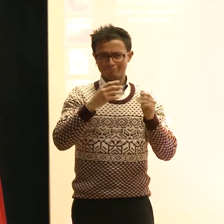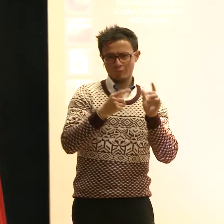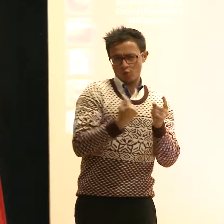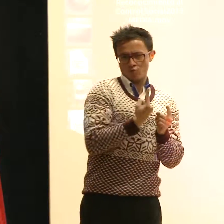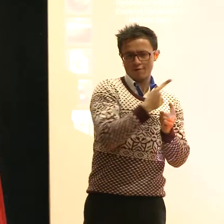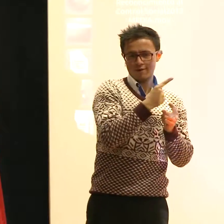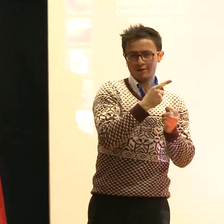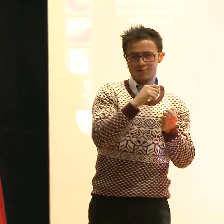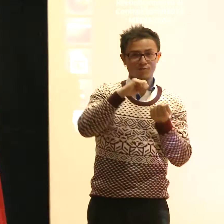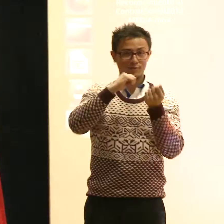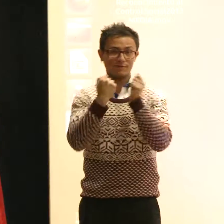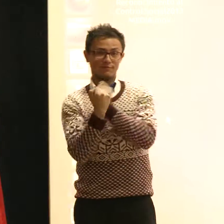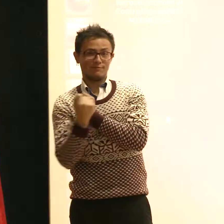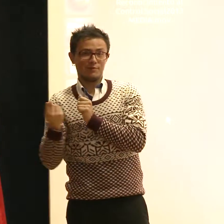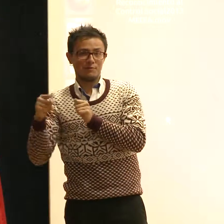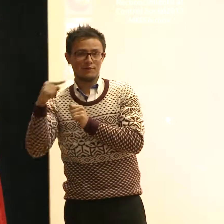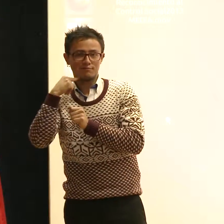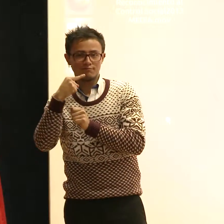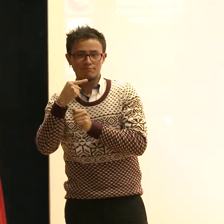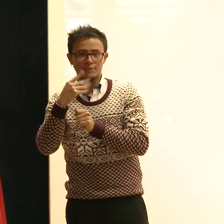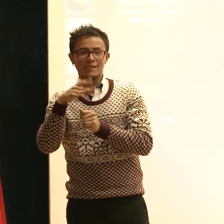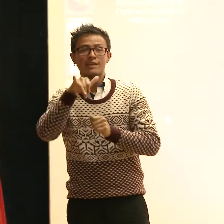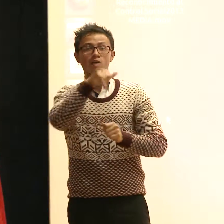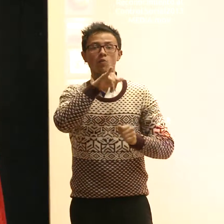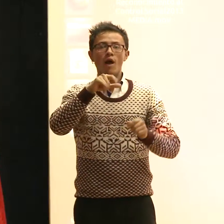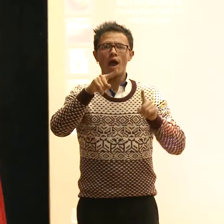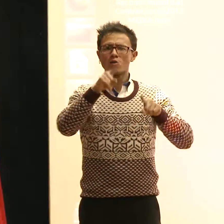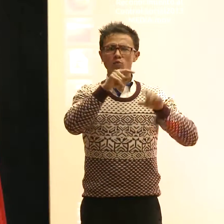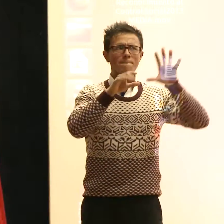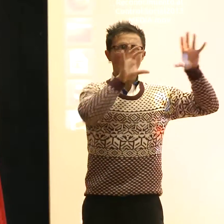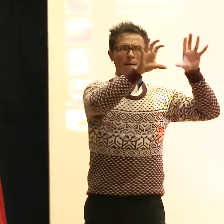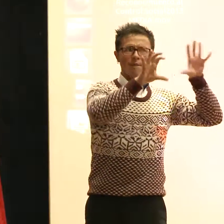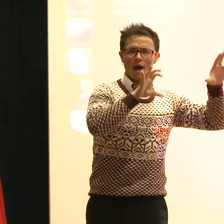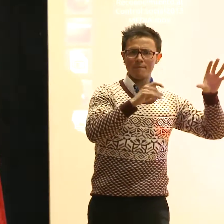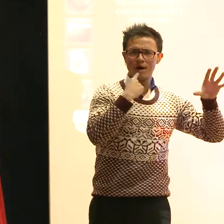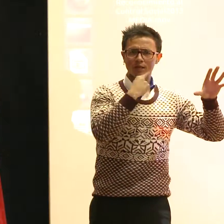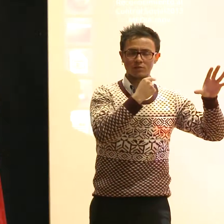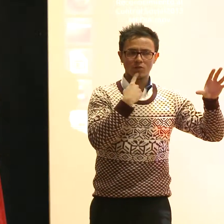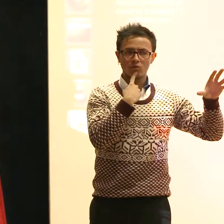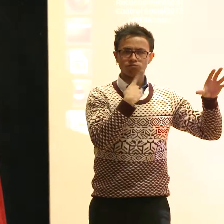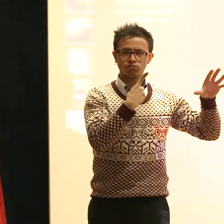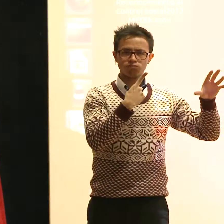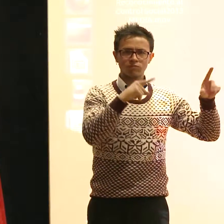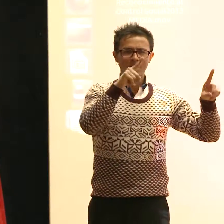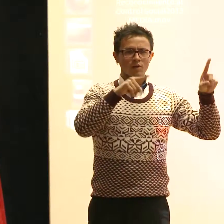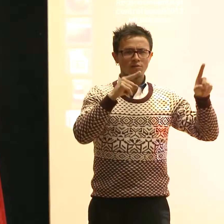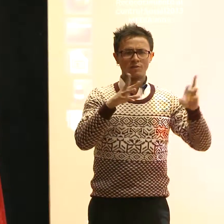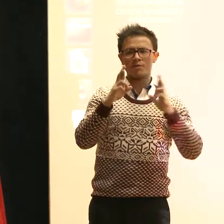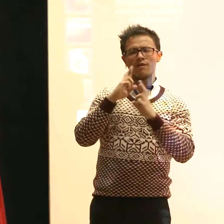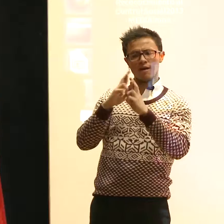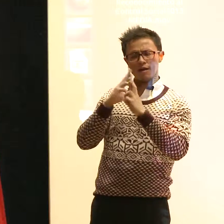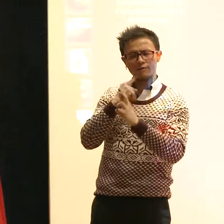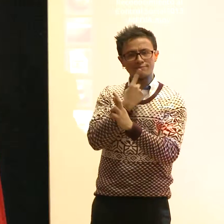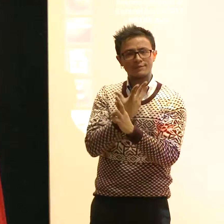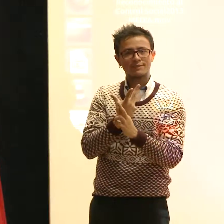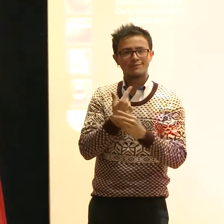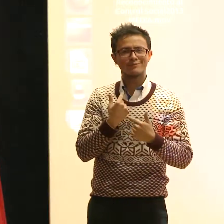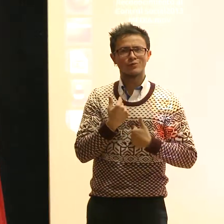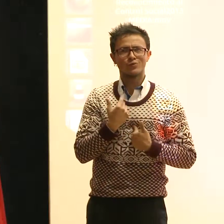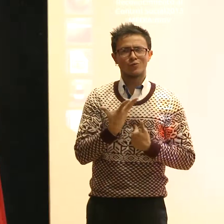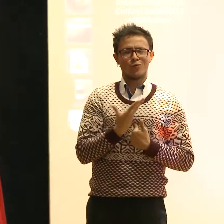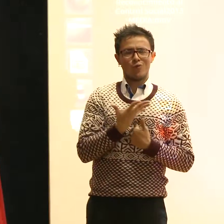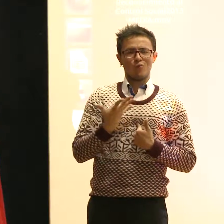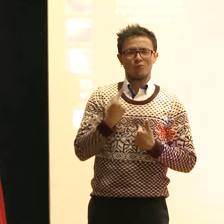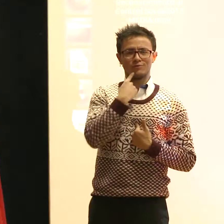de hecho en muchas partes ya que comienza a contestarse hasta dónde cabe